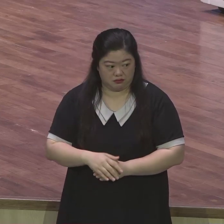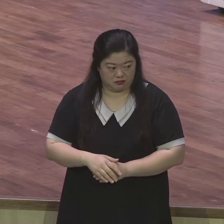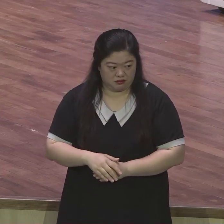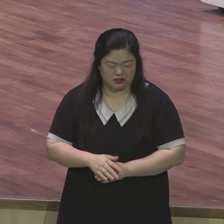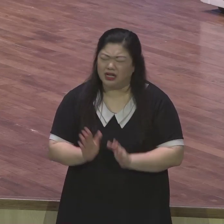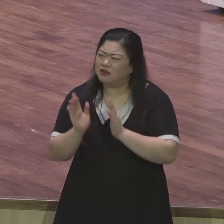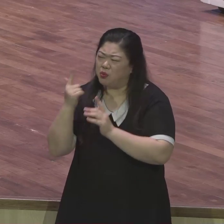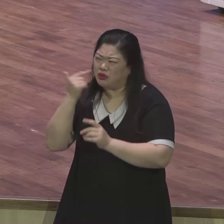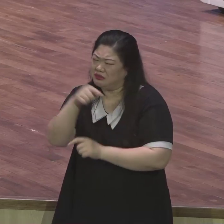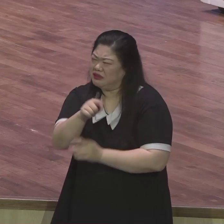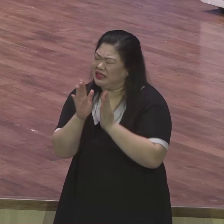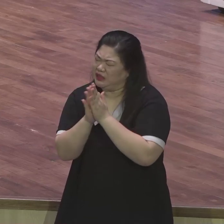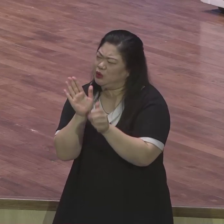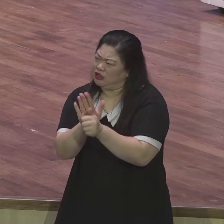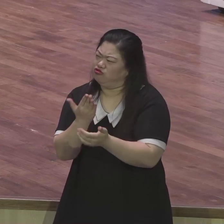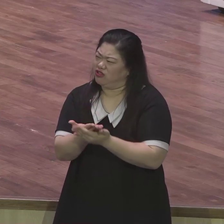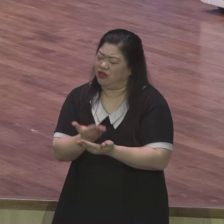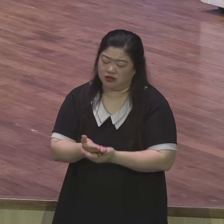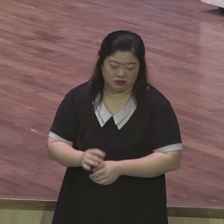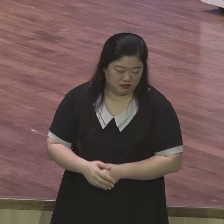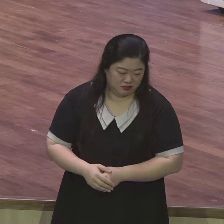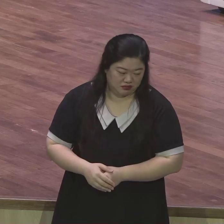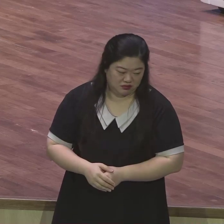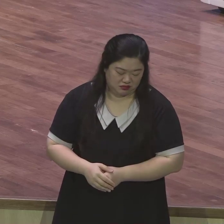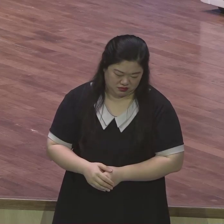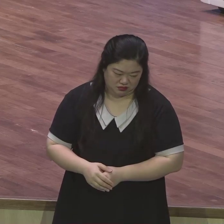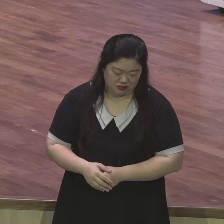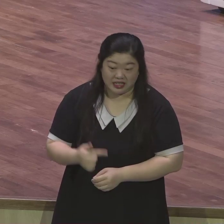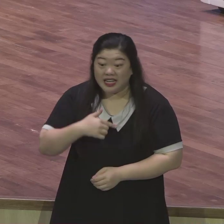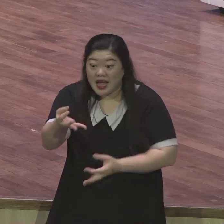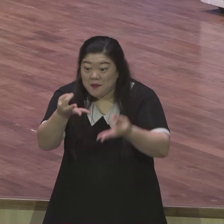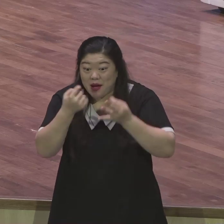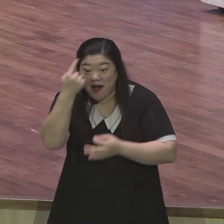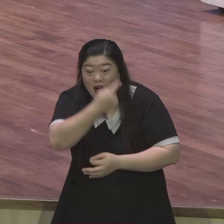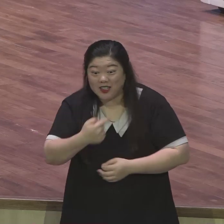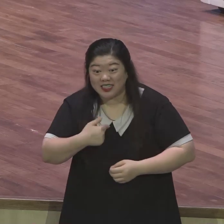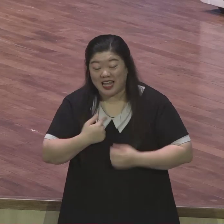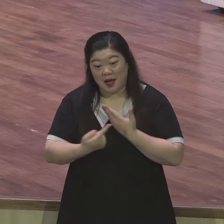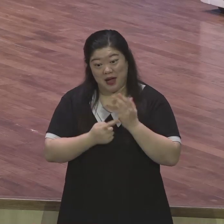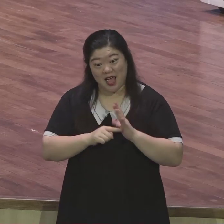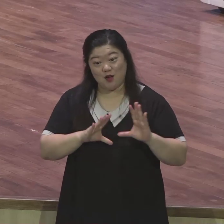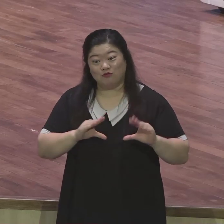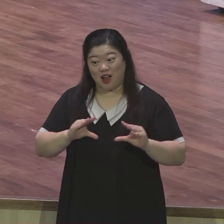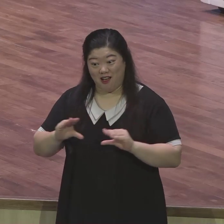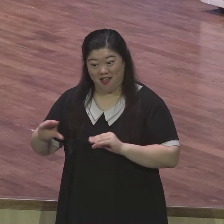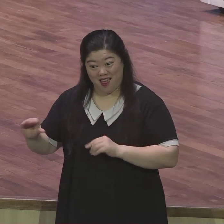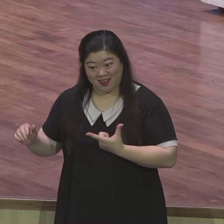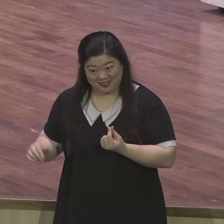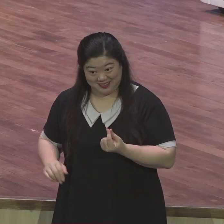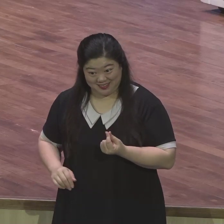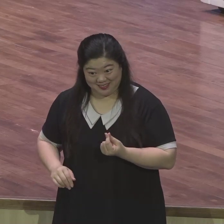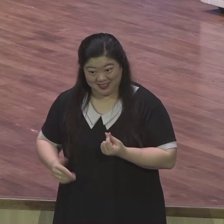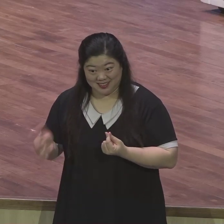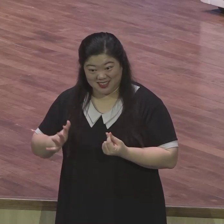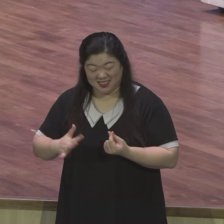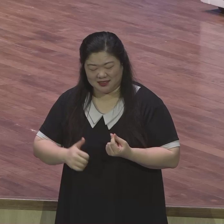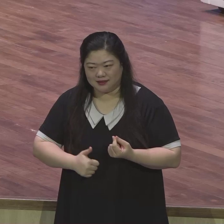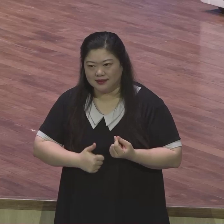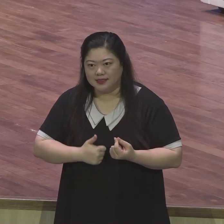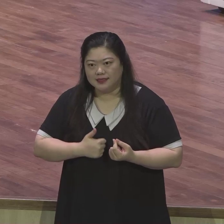여러분 보시다시피 제가 굉장히 온유하게 생겼잖아요 그런데 너무 화가 나는 거예요 그 순간에 30년 교회 다니다가